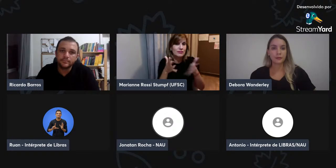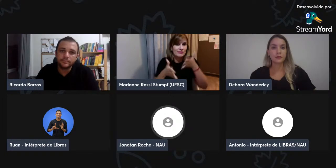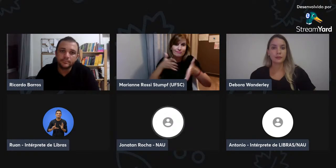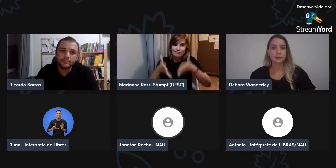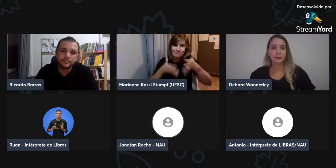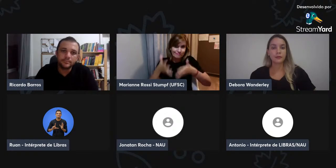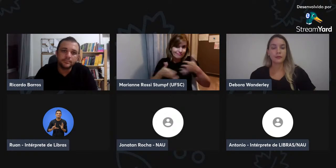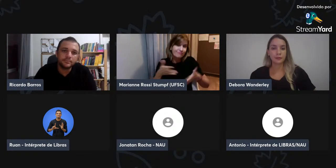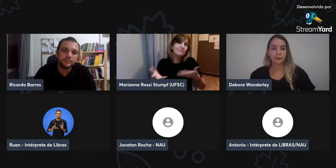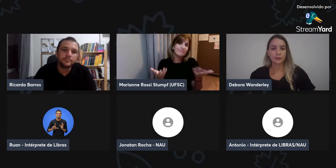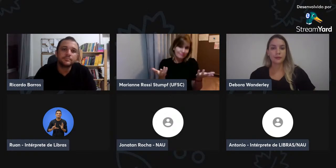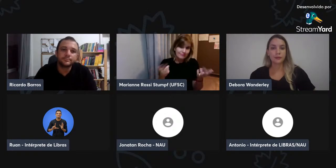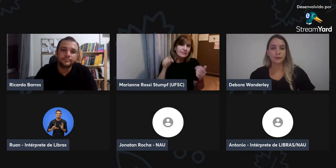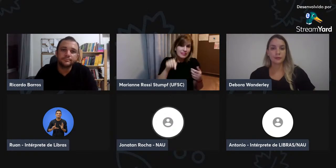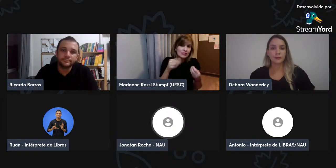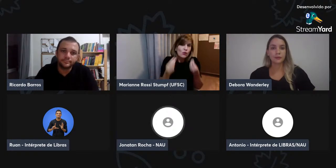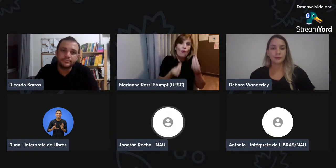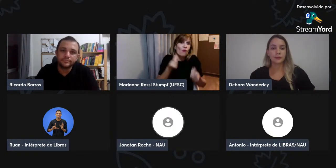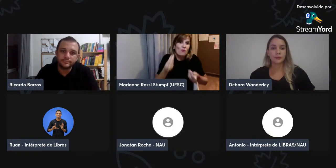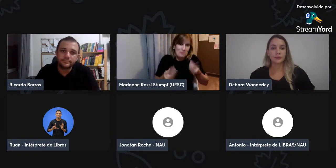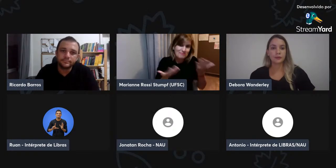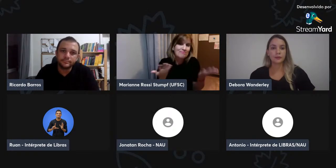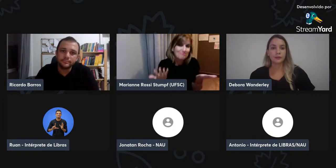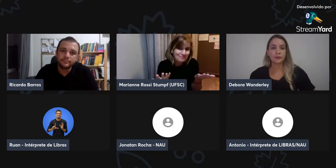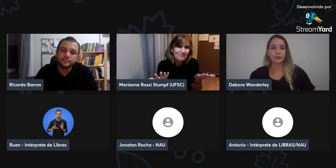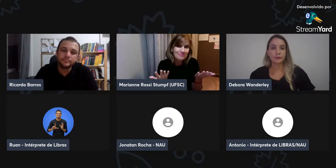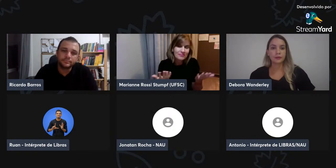porque a família